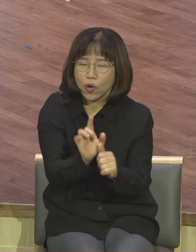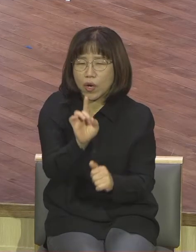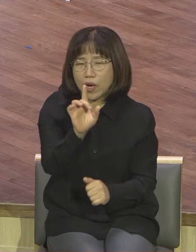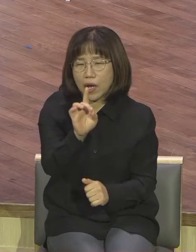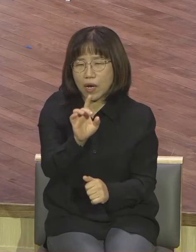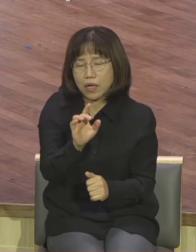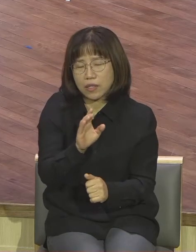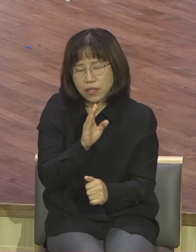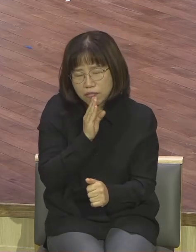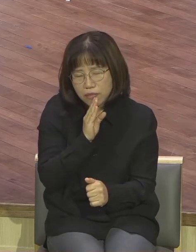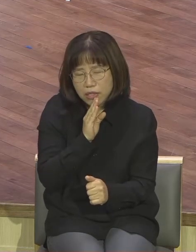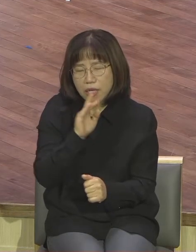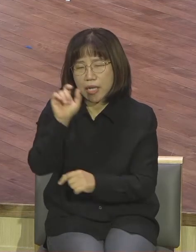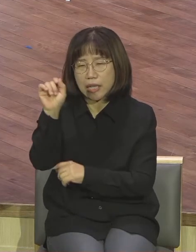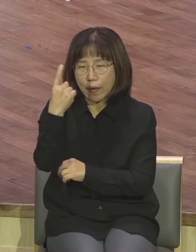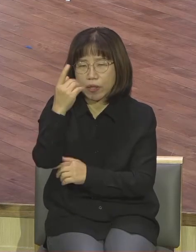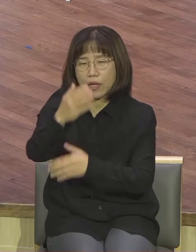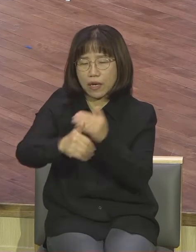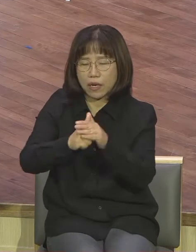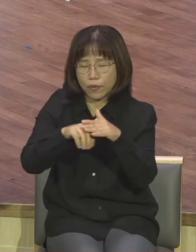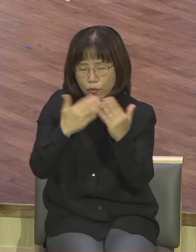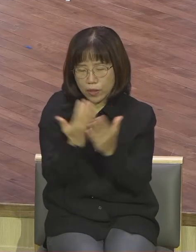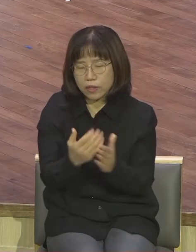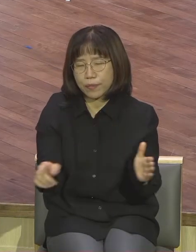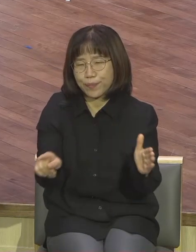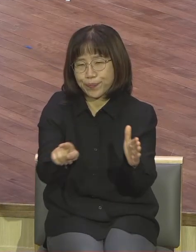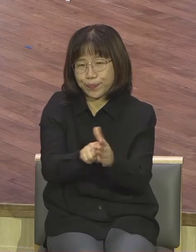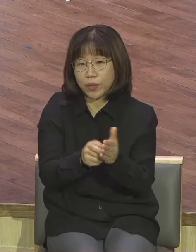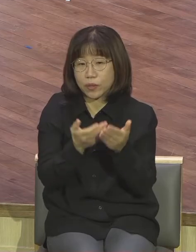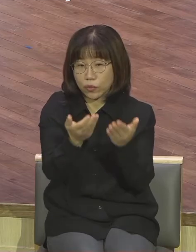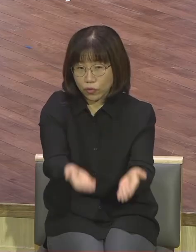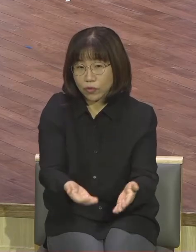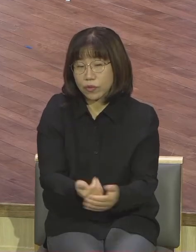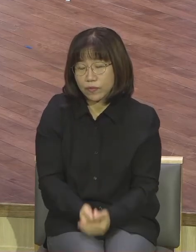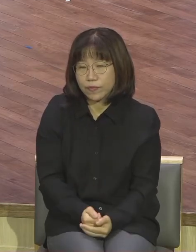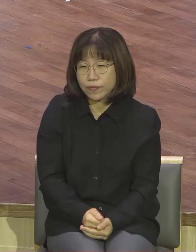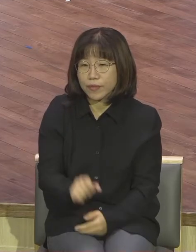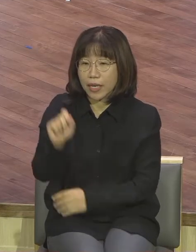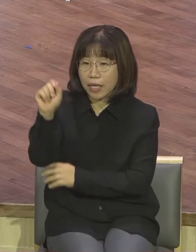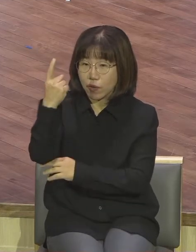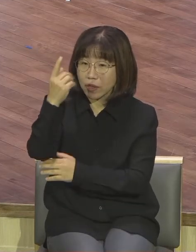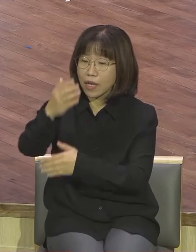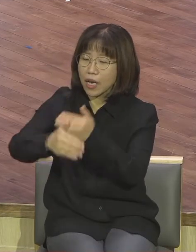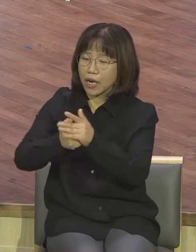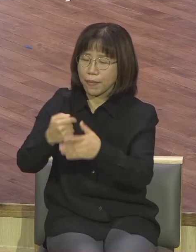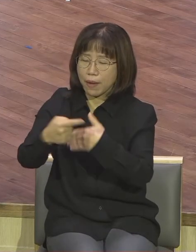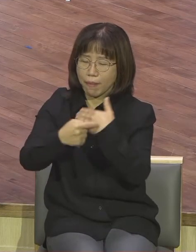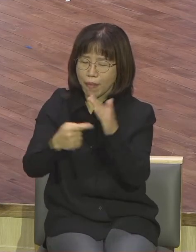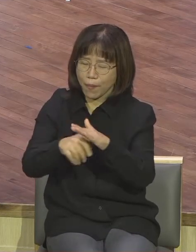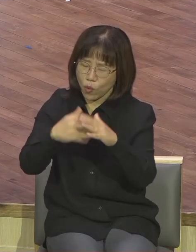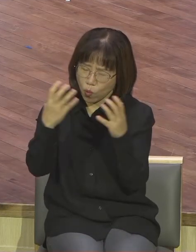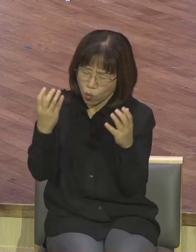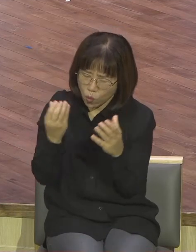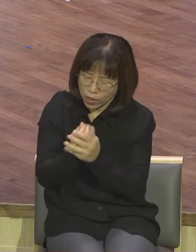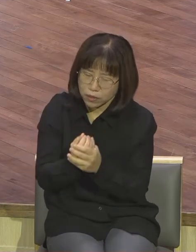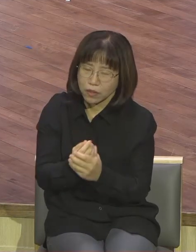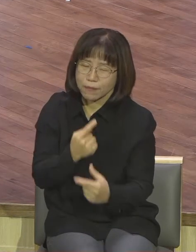있을까 싶을 정도로 그는 하나님의 마음에 합한 다시 말하면